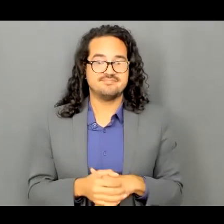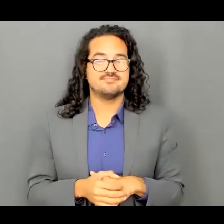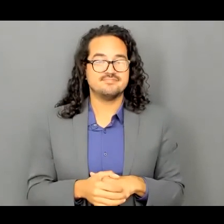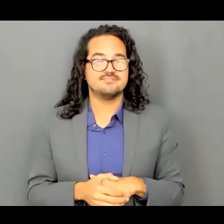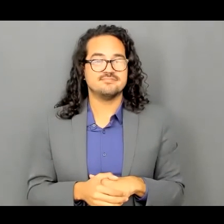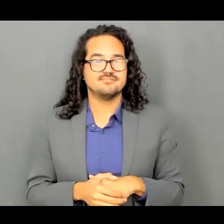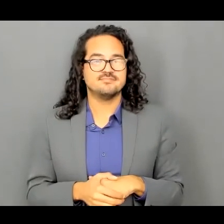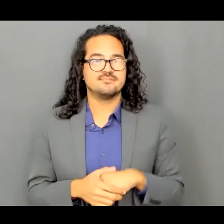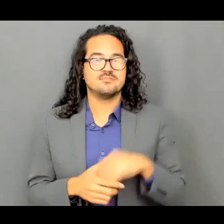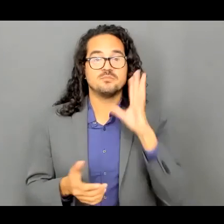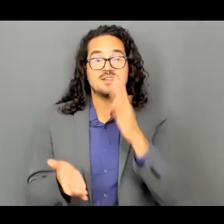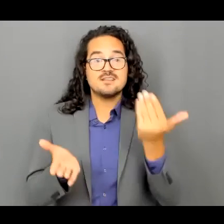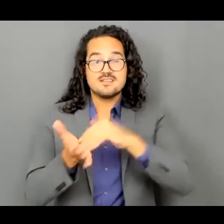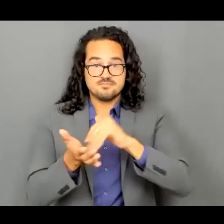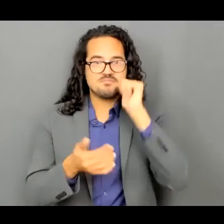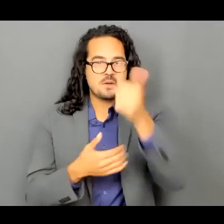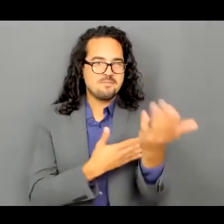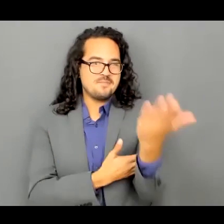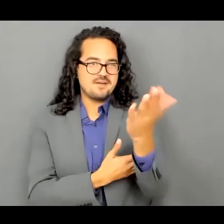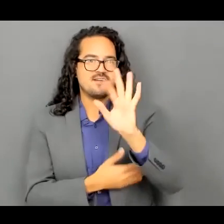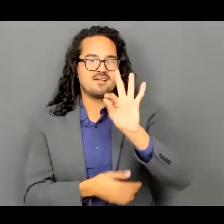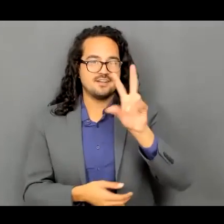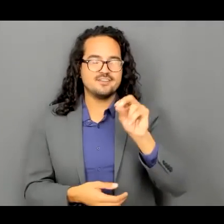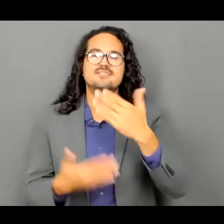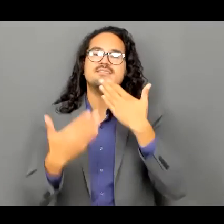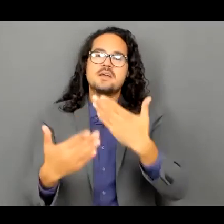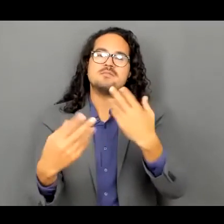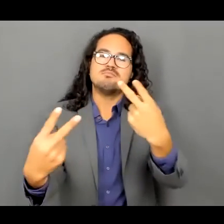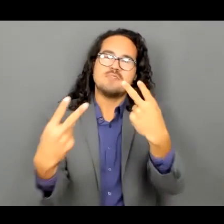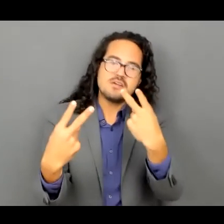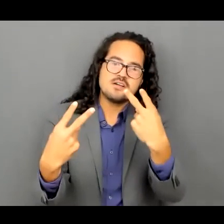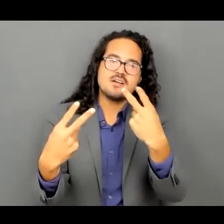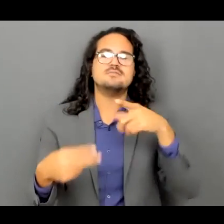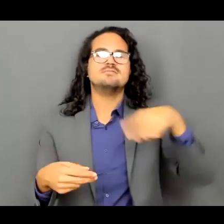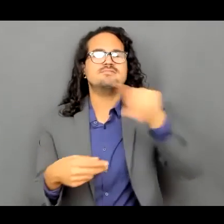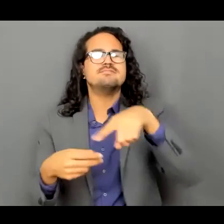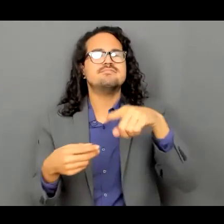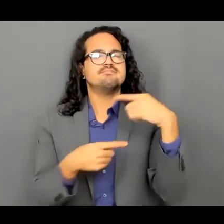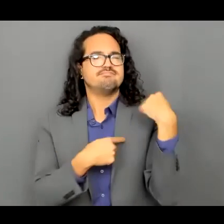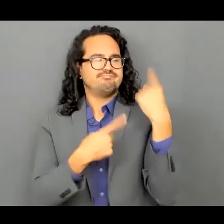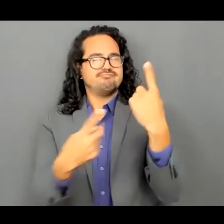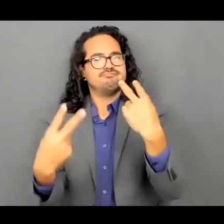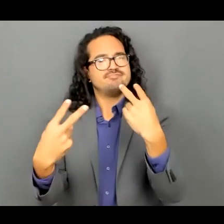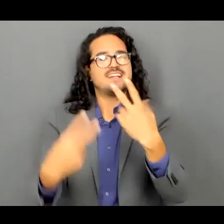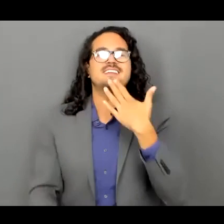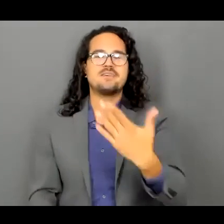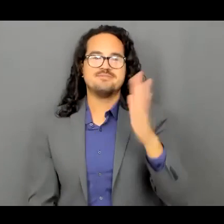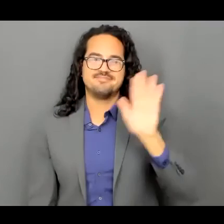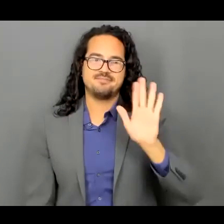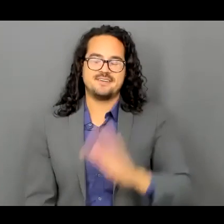hoy regresamos el día de mañana y les damos las gracias a todos por estar aquí nosotros muchas gracias